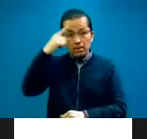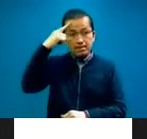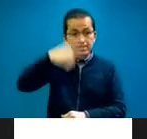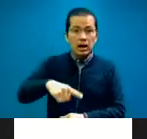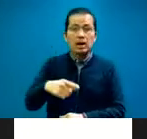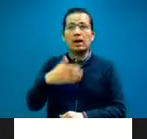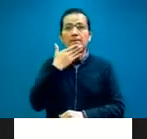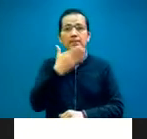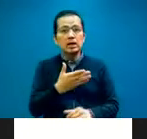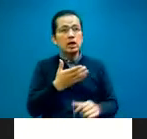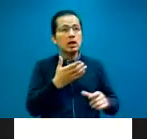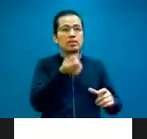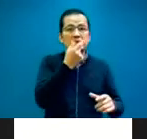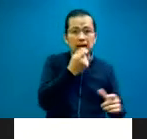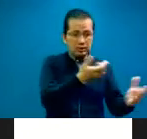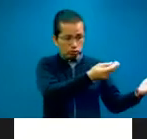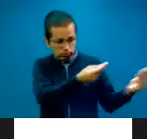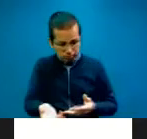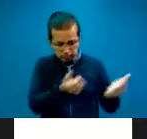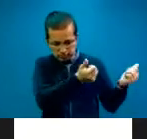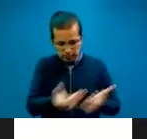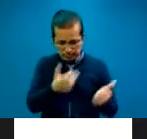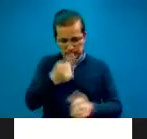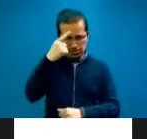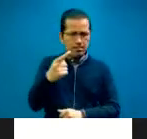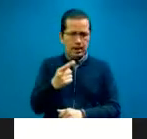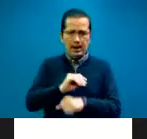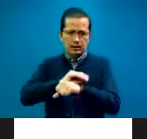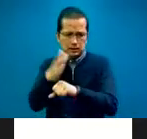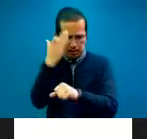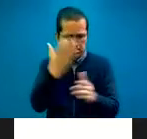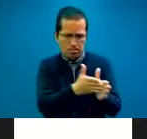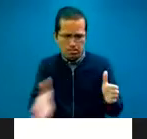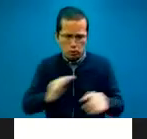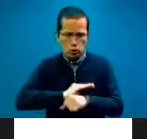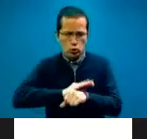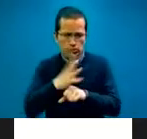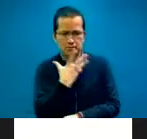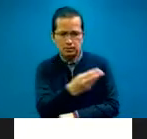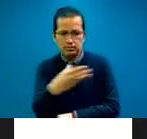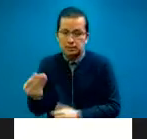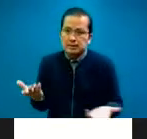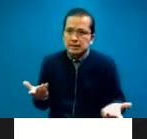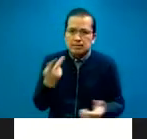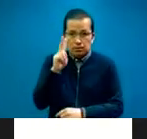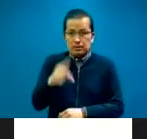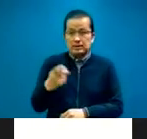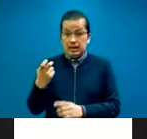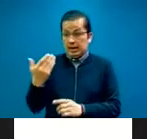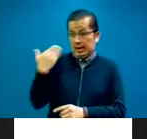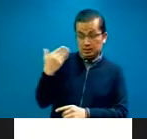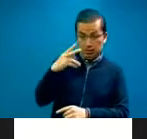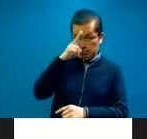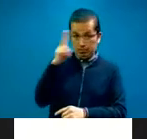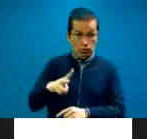insumos para atender la pandemia. Pero eso fue en este tiempo, ¿no?, como crítico, o peor, seguimos en tiempo crítico, pero en ese entonces era una